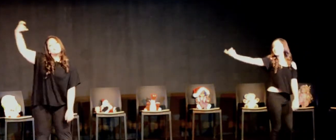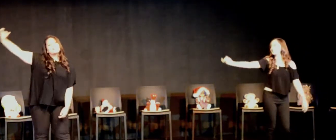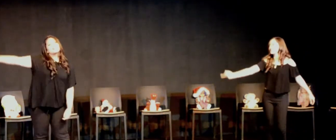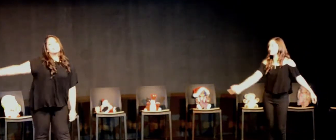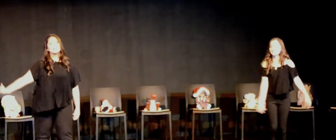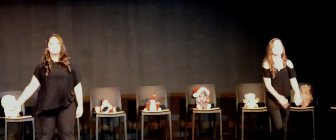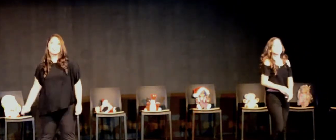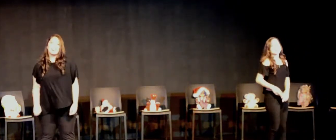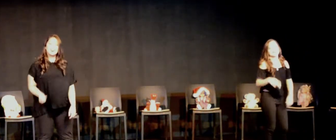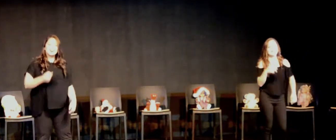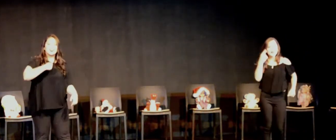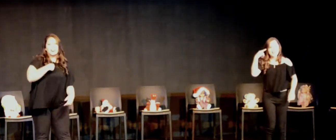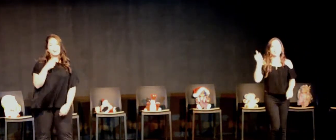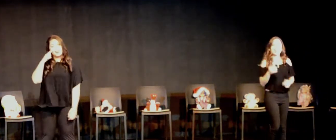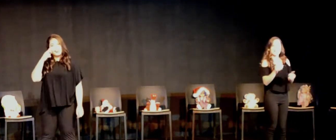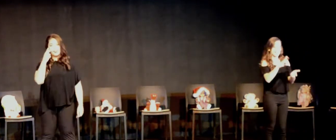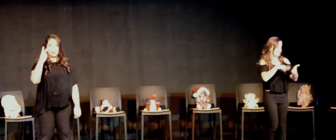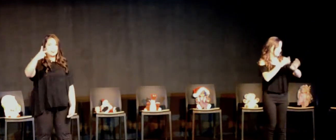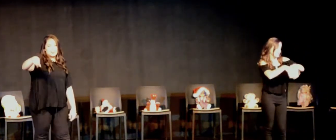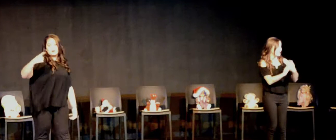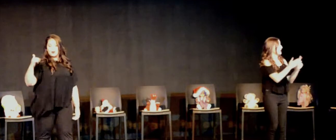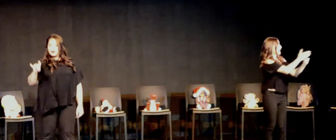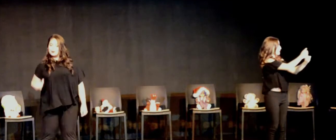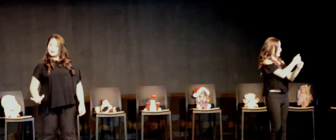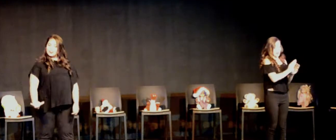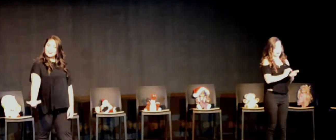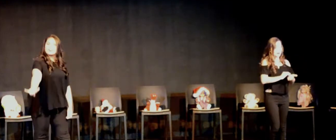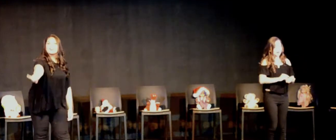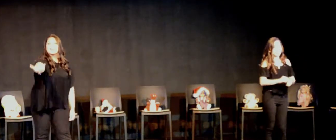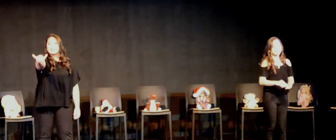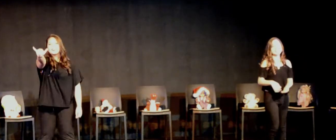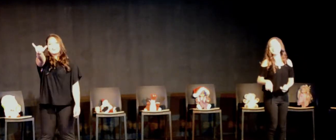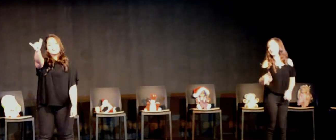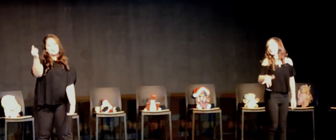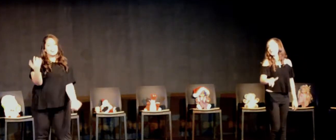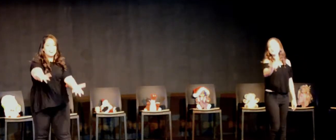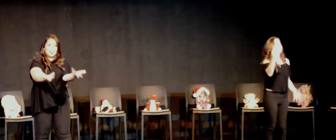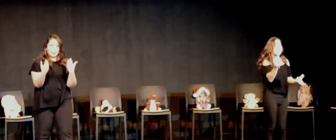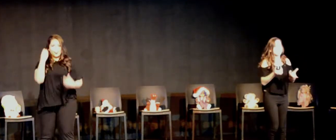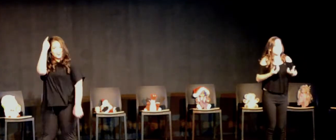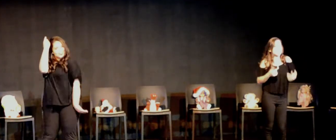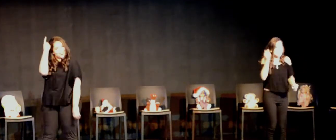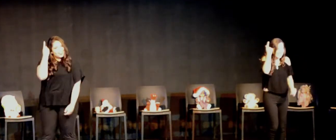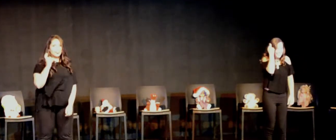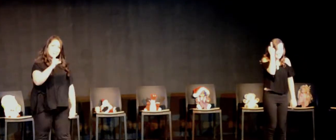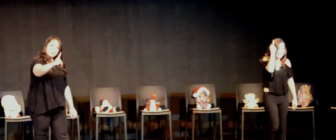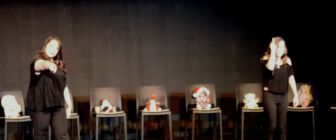Voy a leerte siempre muy lentamente Quiero entenderte